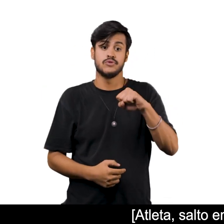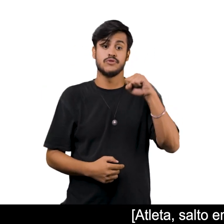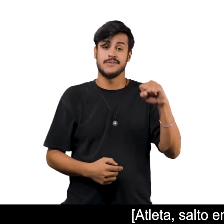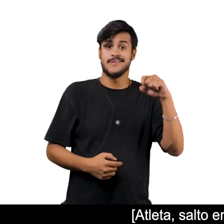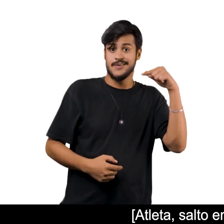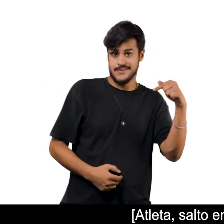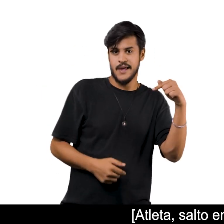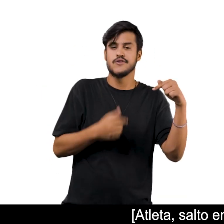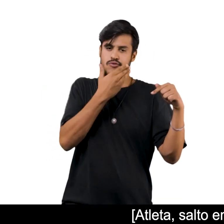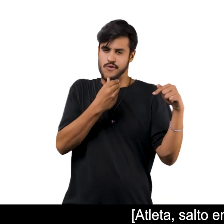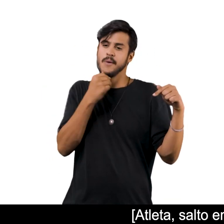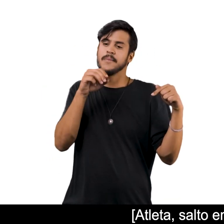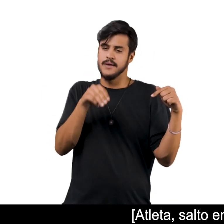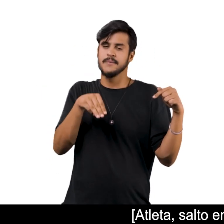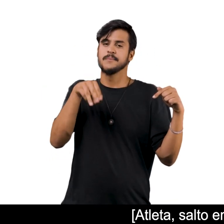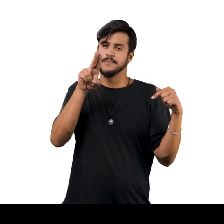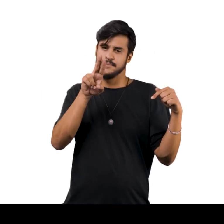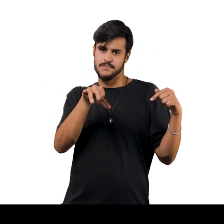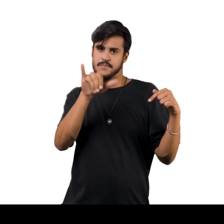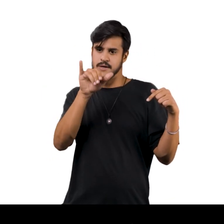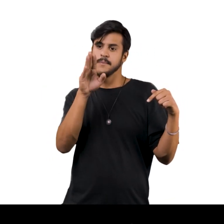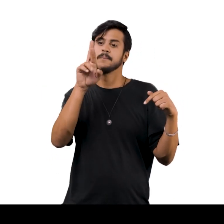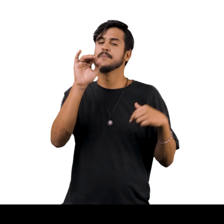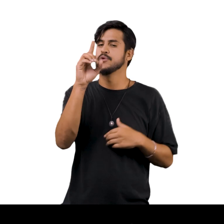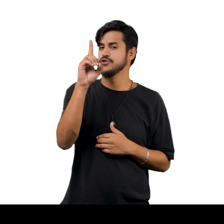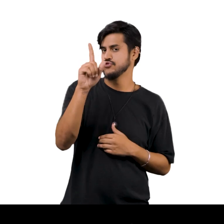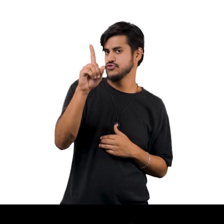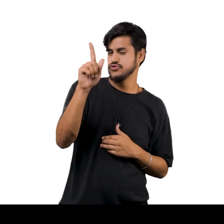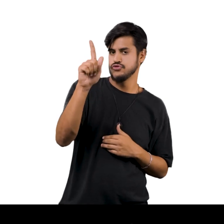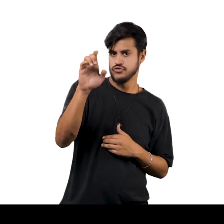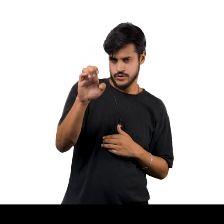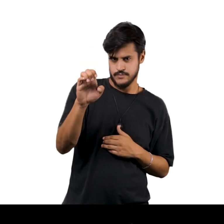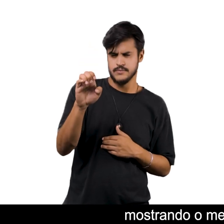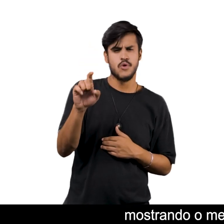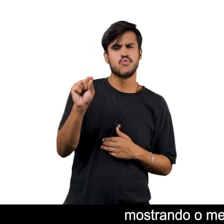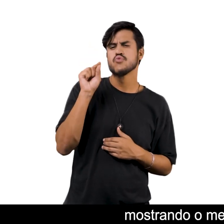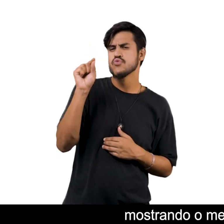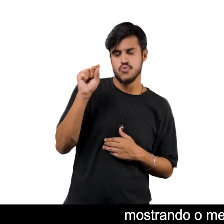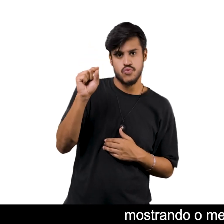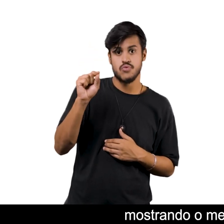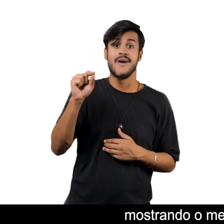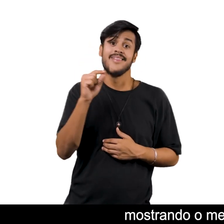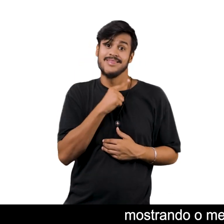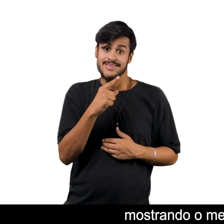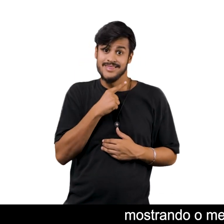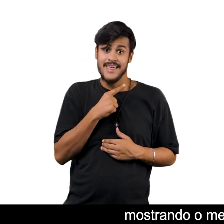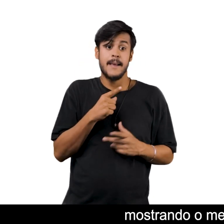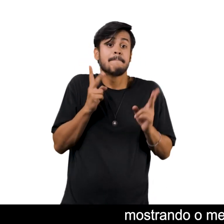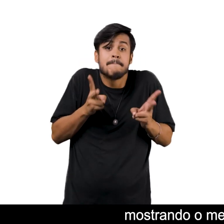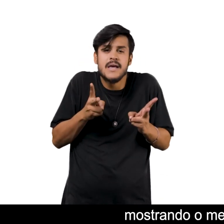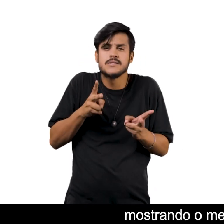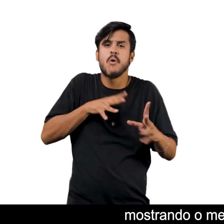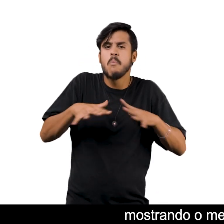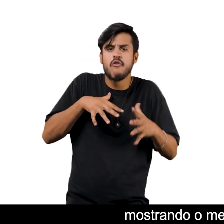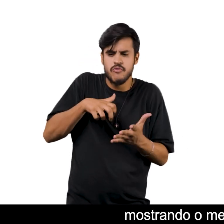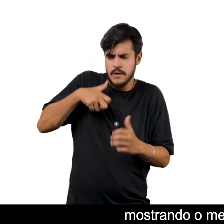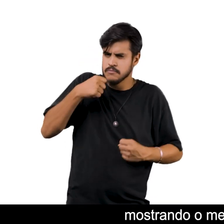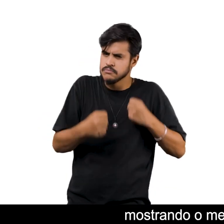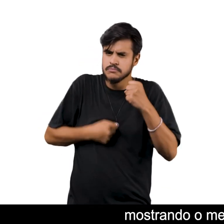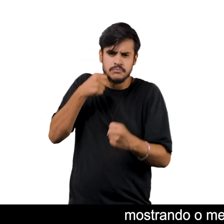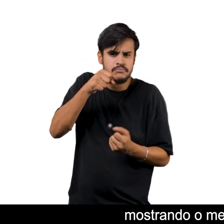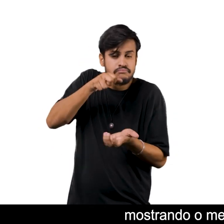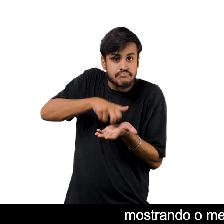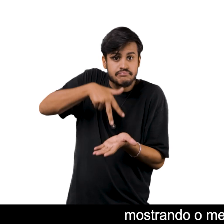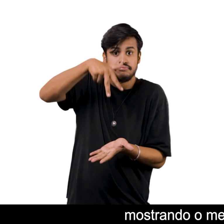1887 De Muybridge É uma sequência de fotografias Mostrando o mesmo movimento A partir de